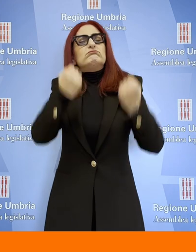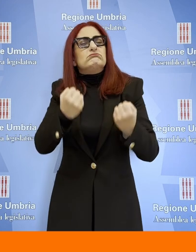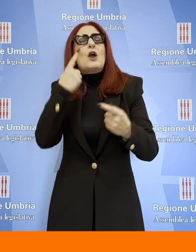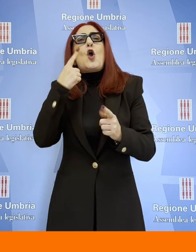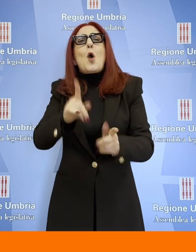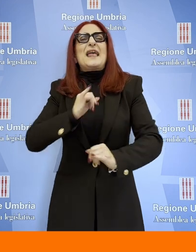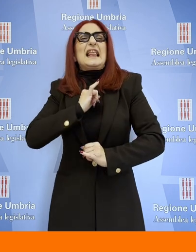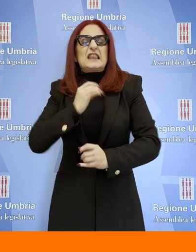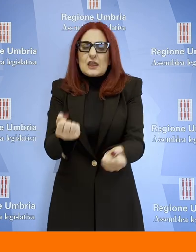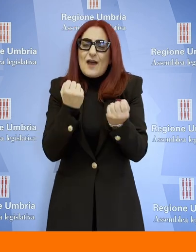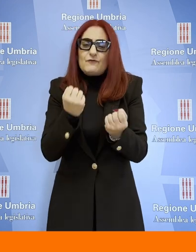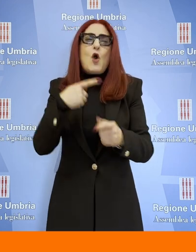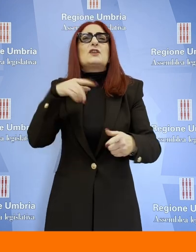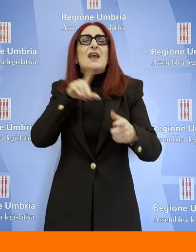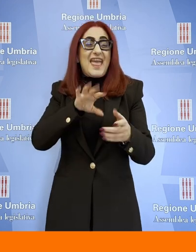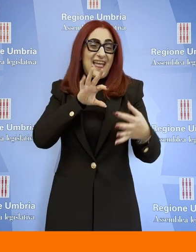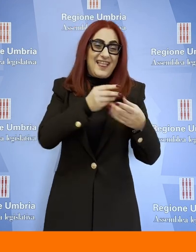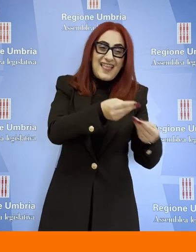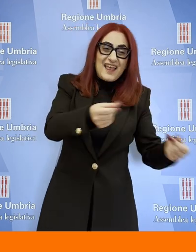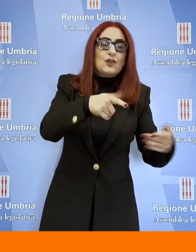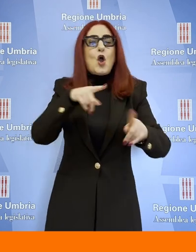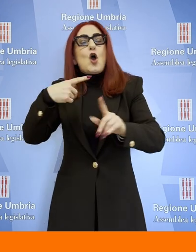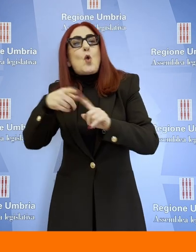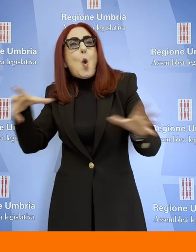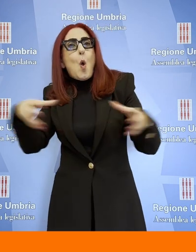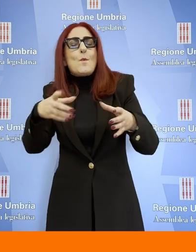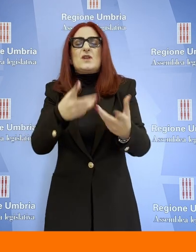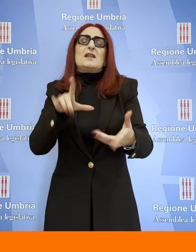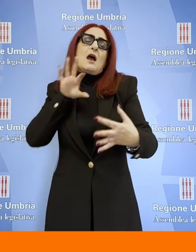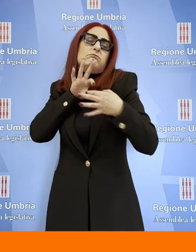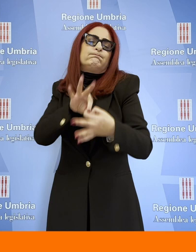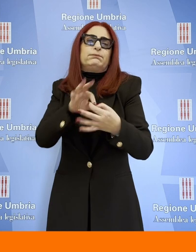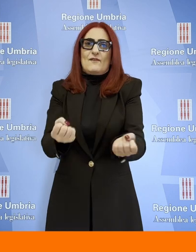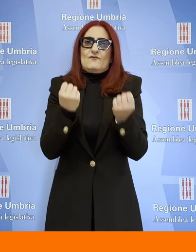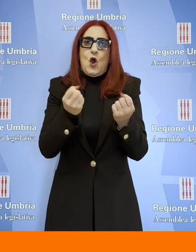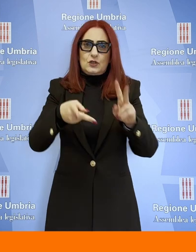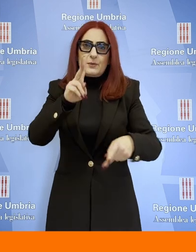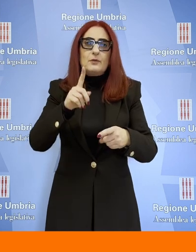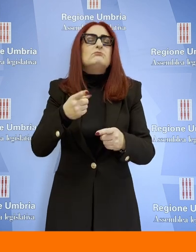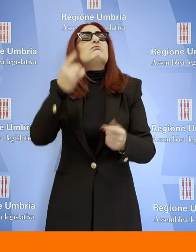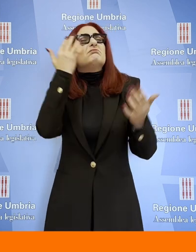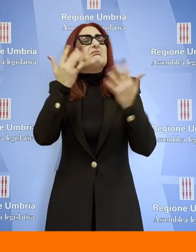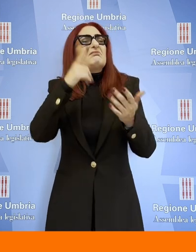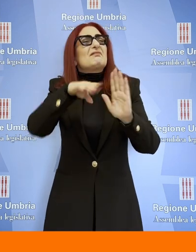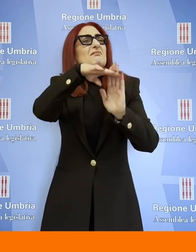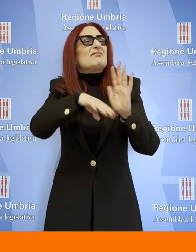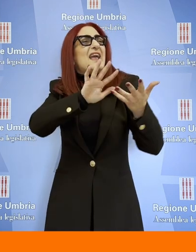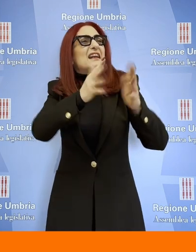Ampio apprezzamento per le riforme apportate nella carta statutaria regionale da parte di Simone Budelli, che ha anche coordinato gli